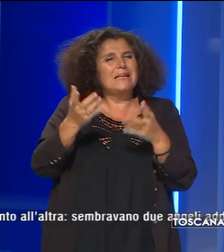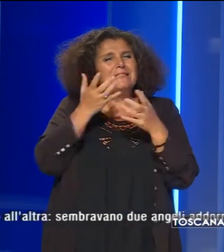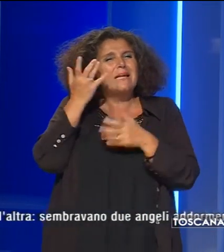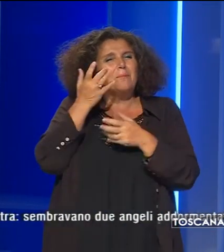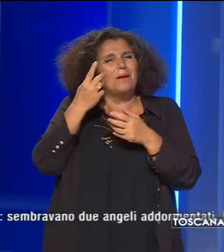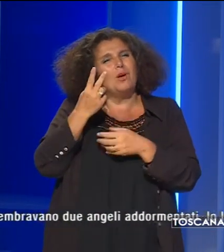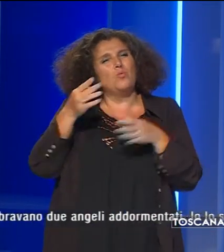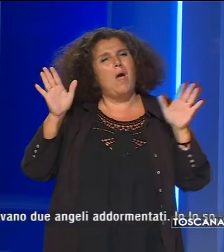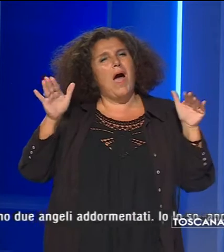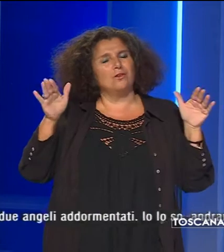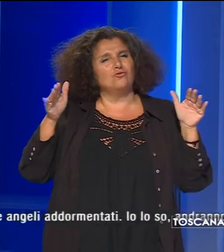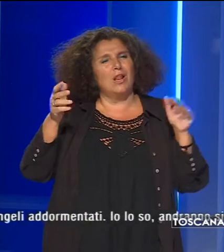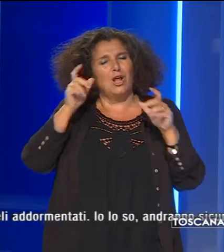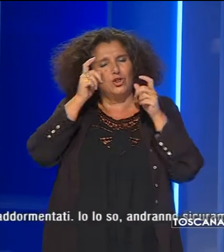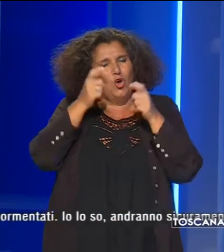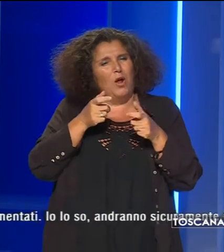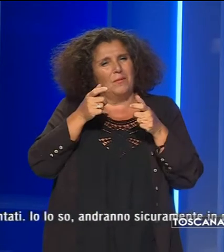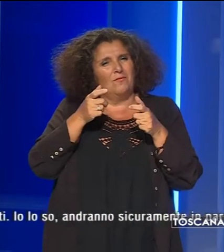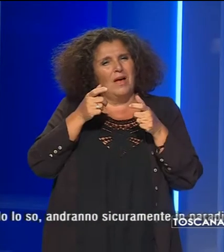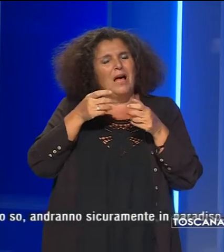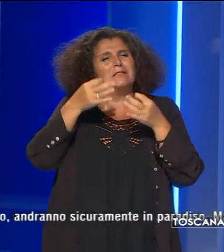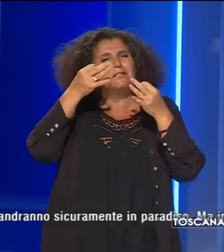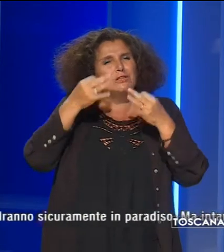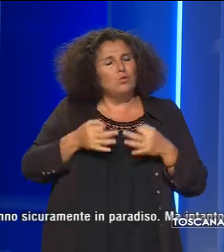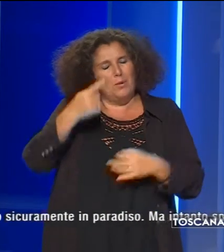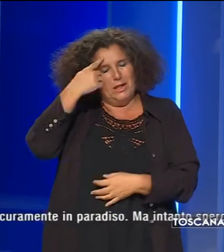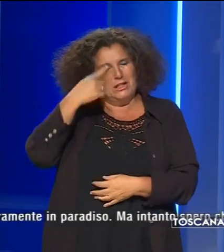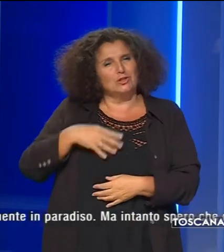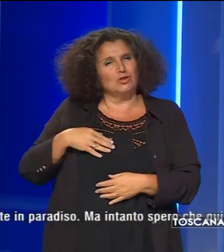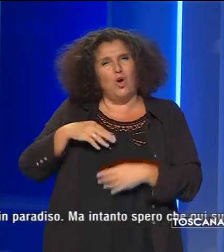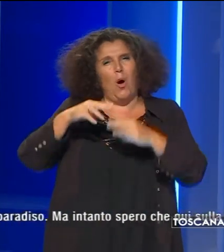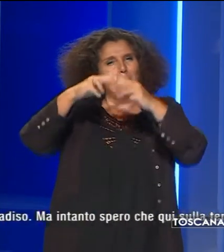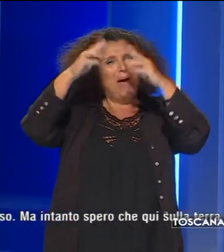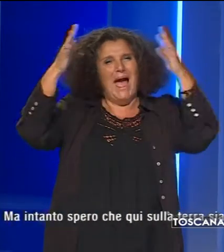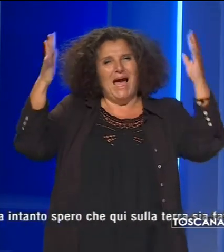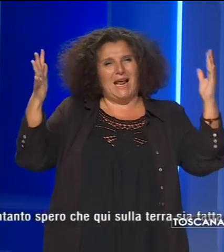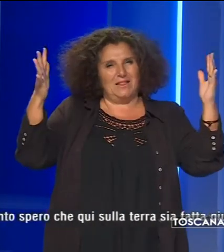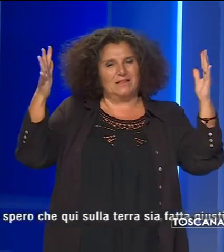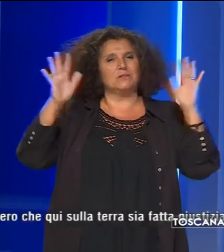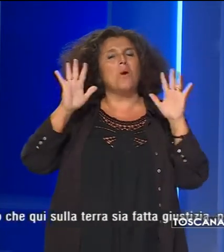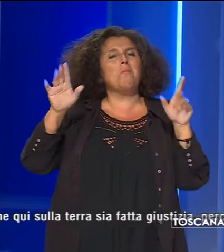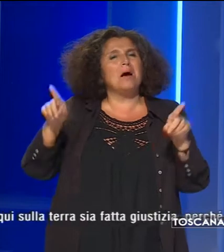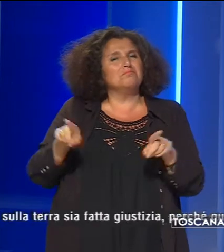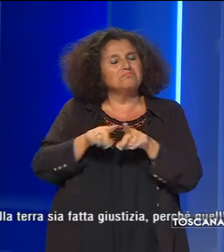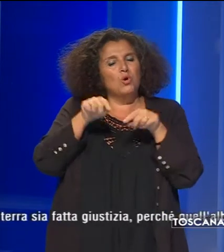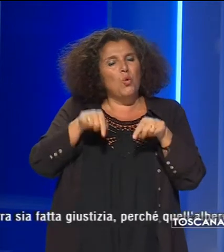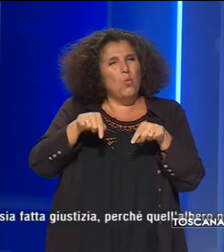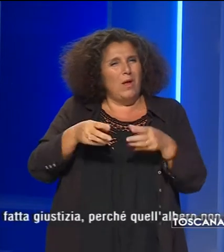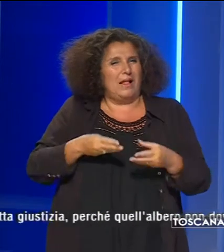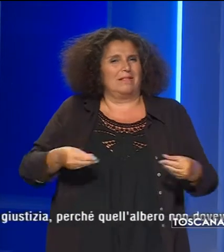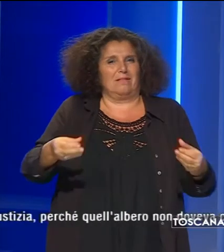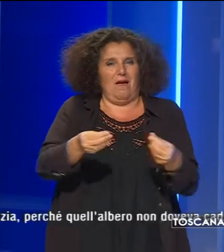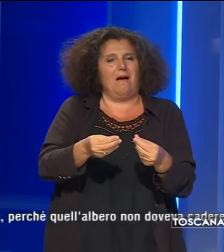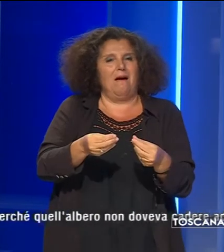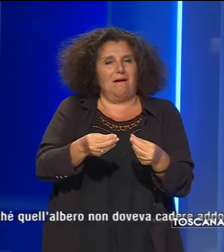angeli addormentati. lo so, andranno sicuramente in paradiso ma intanto spero che qui sulla terra